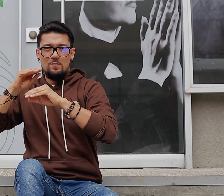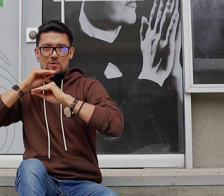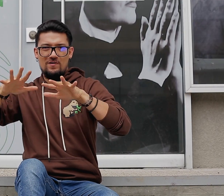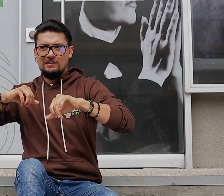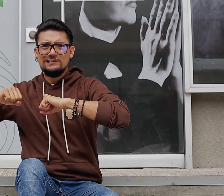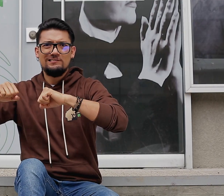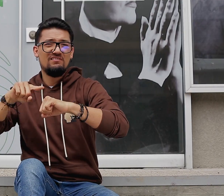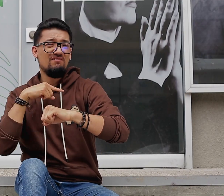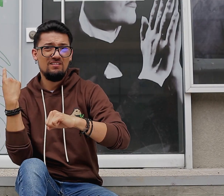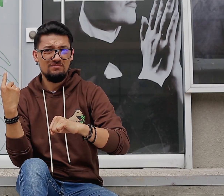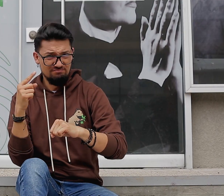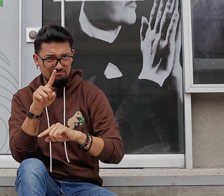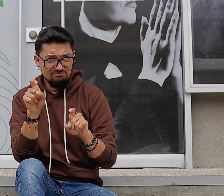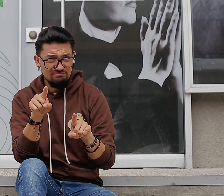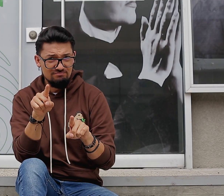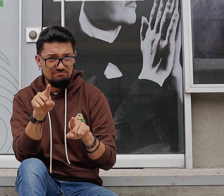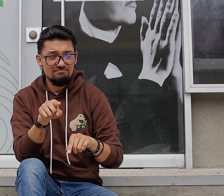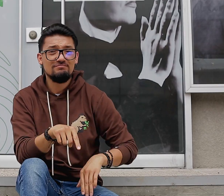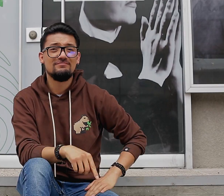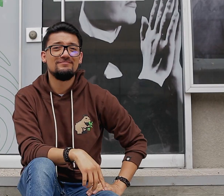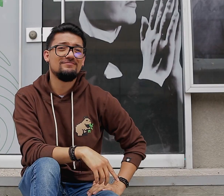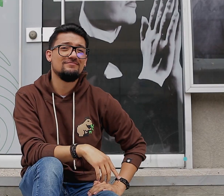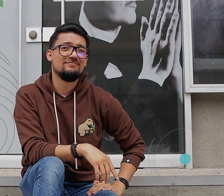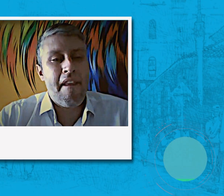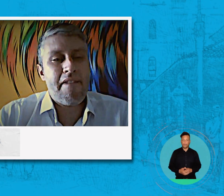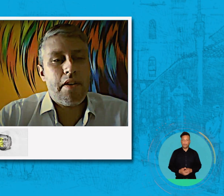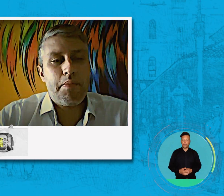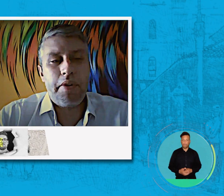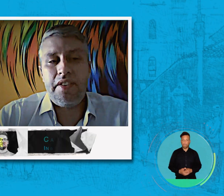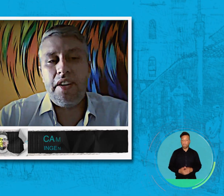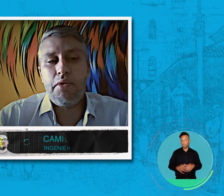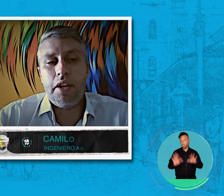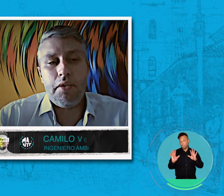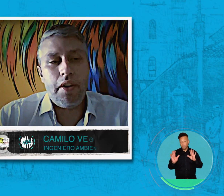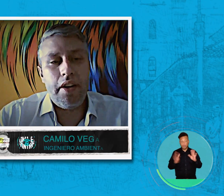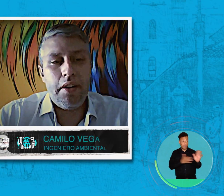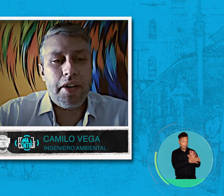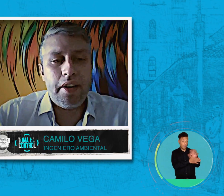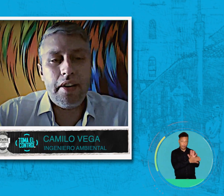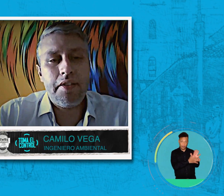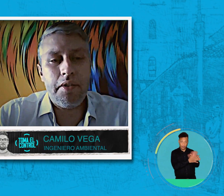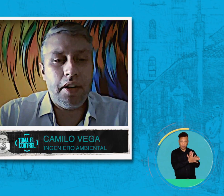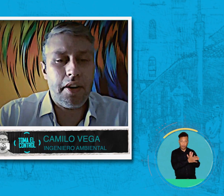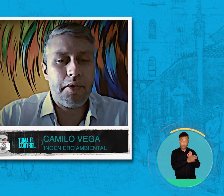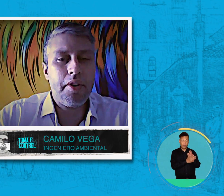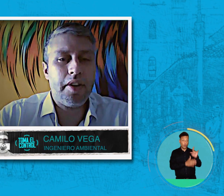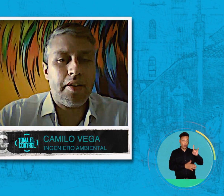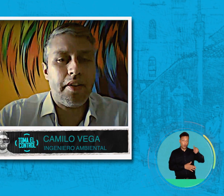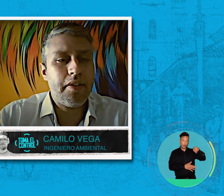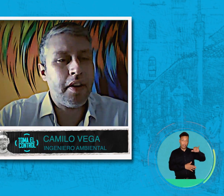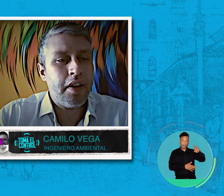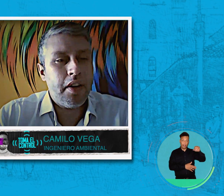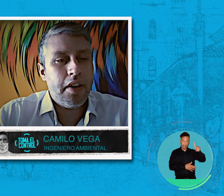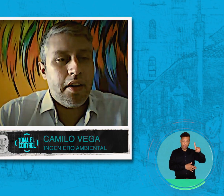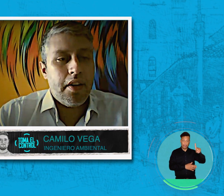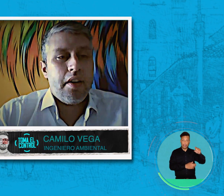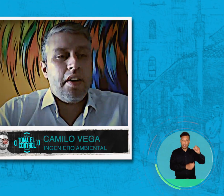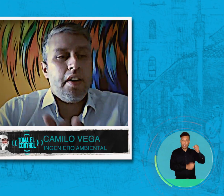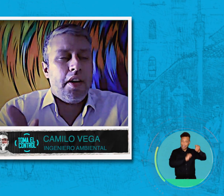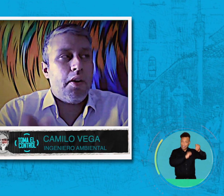gestión ambiental, tanto empresarial y gubernamental? Según datos de la Unidad de Gestión del Riesgo de Desastres,